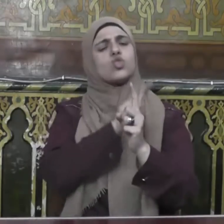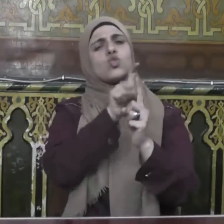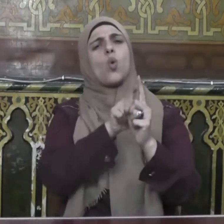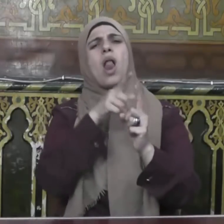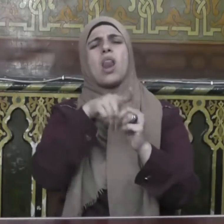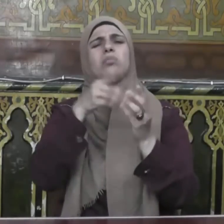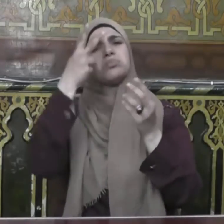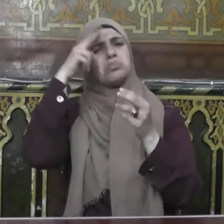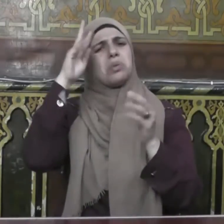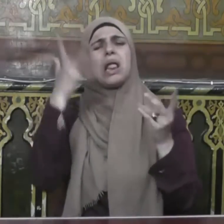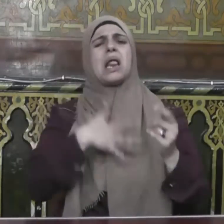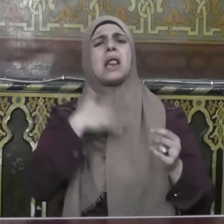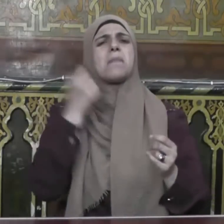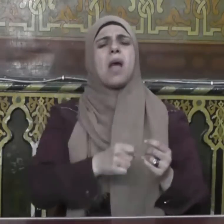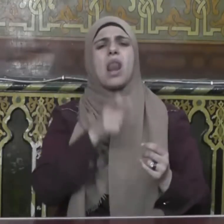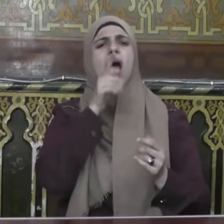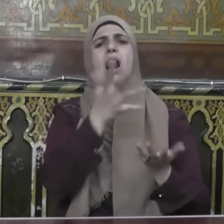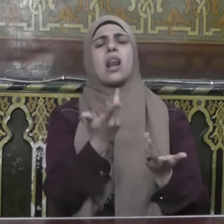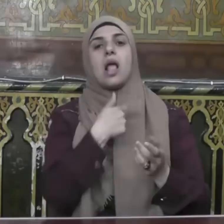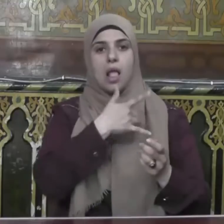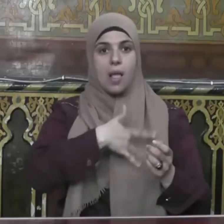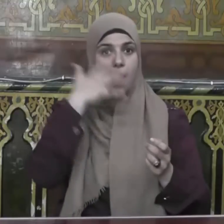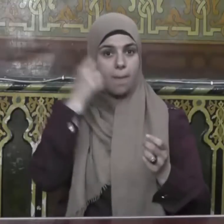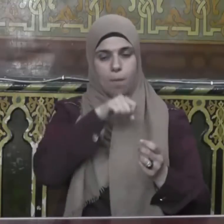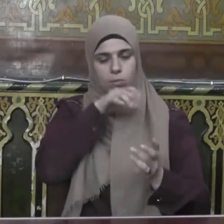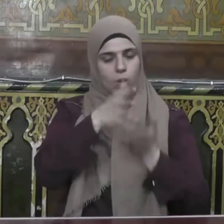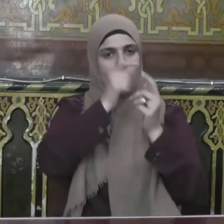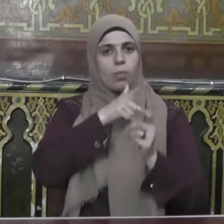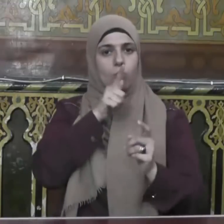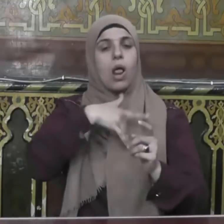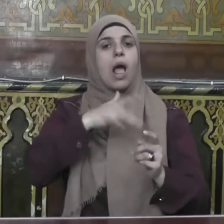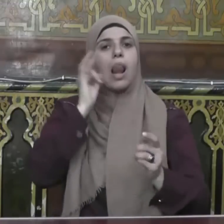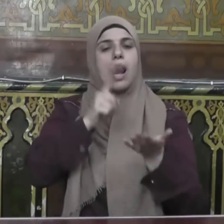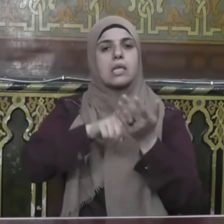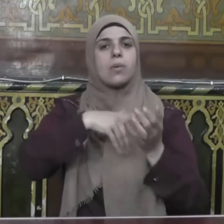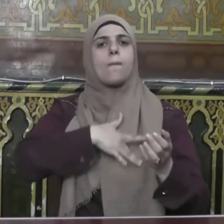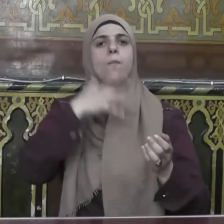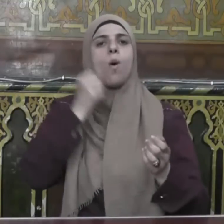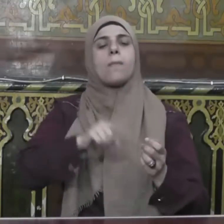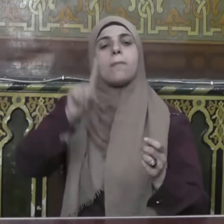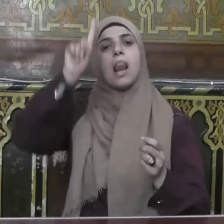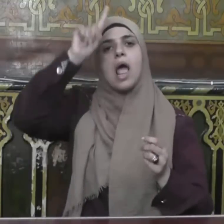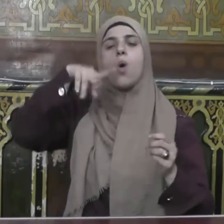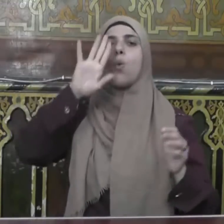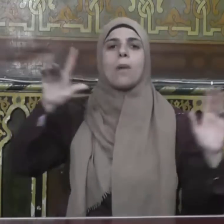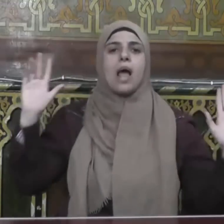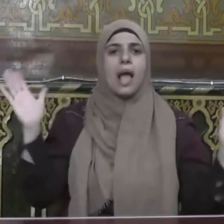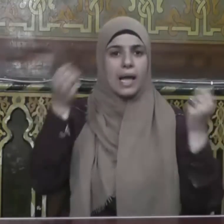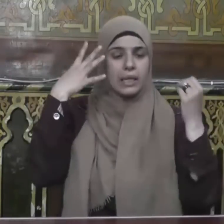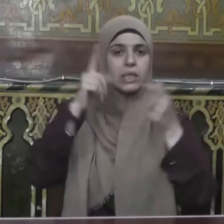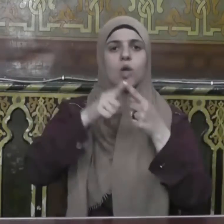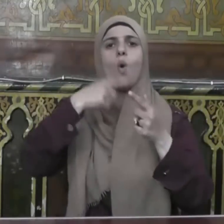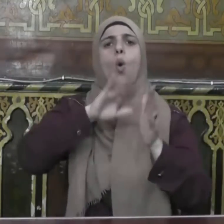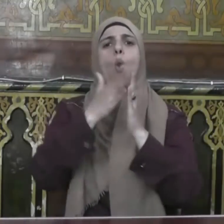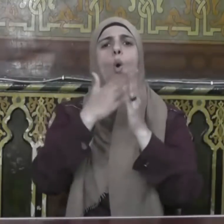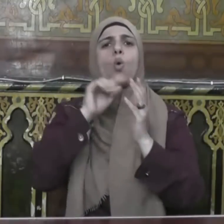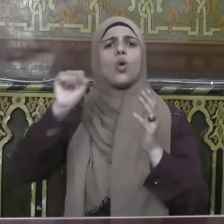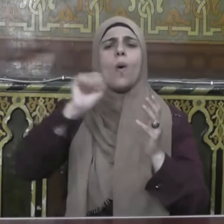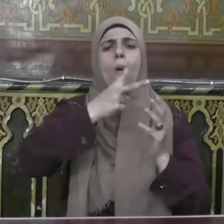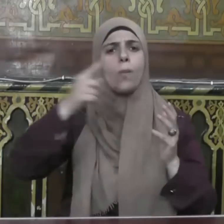فقال صلى الله عليه وسلم أن تؤمن بالله وملائكته وقتبه ورسله واليوم